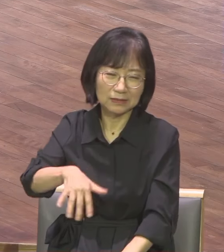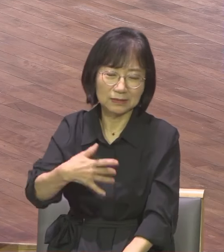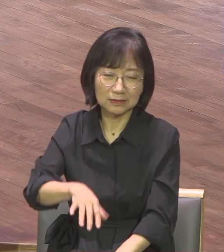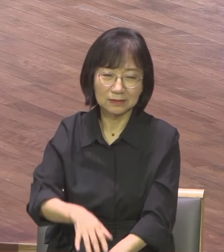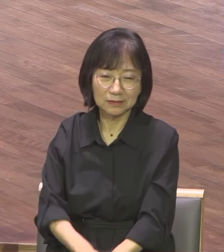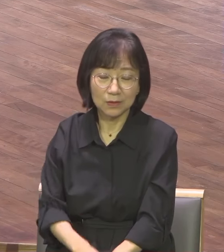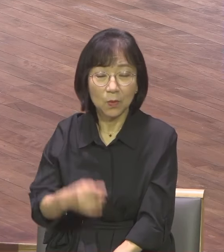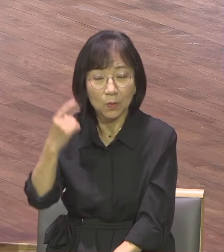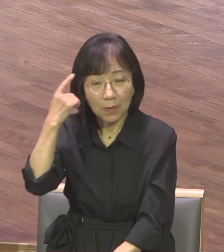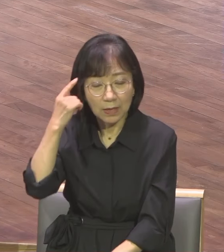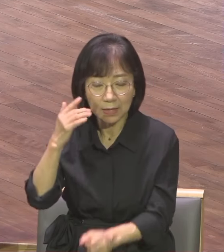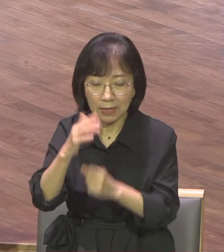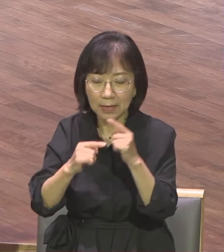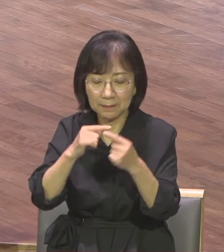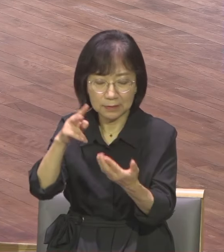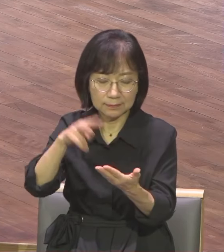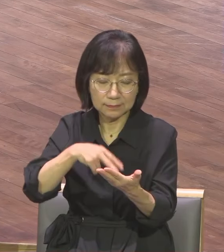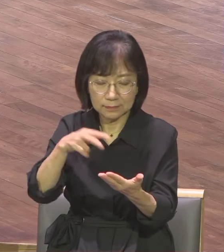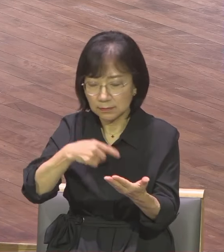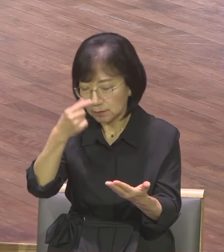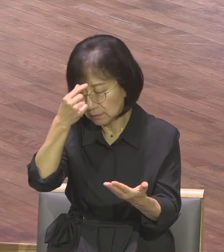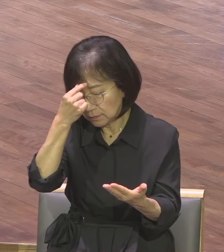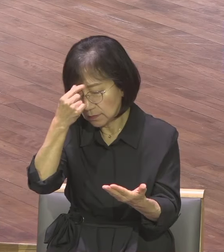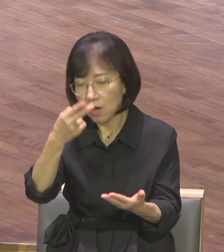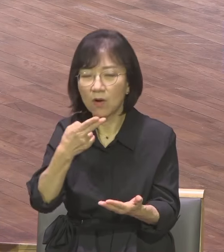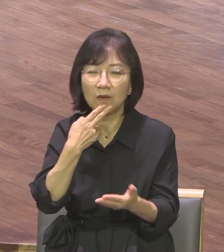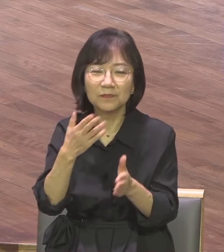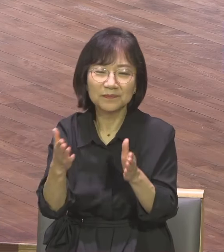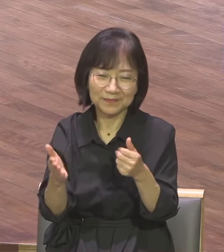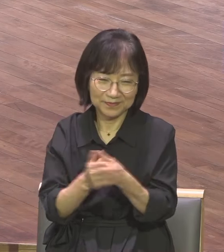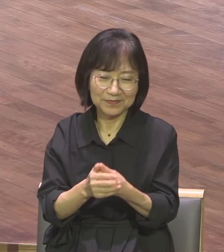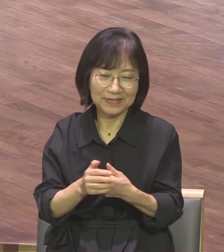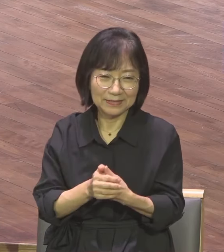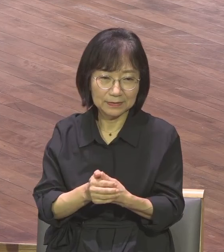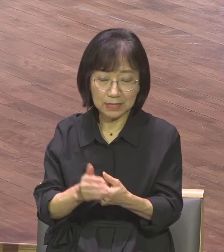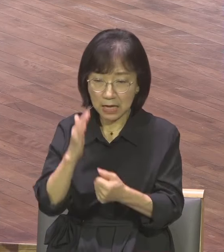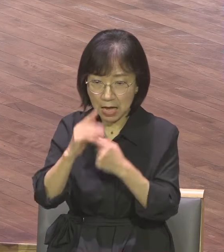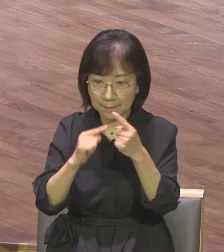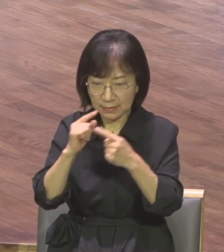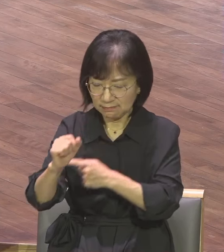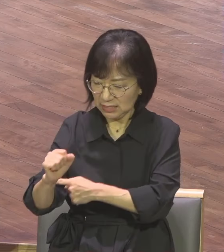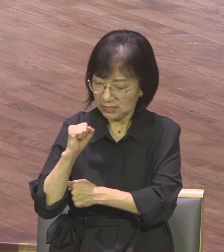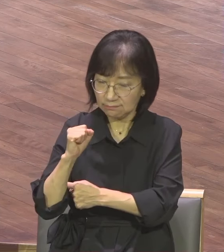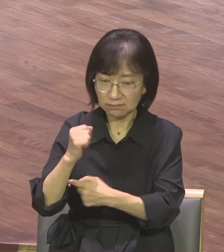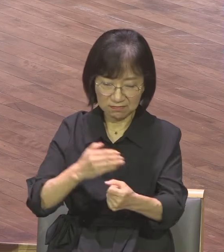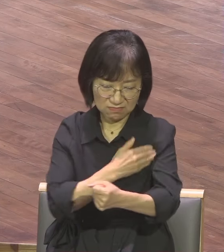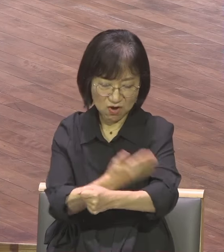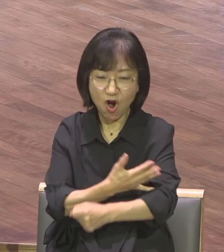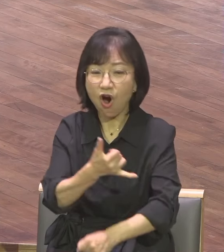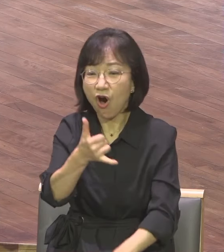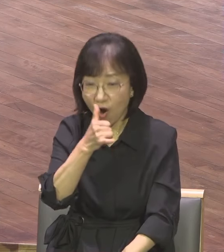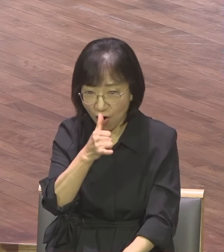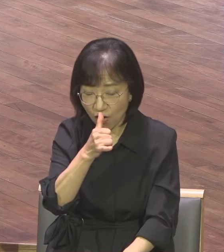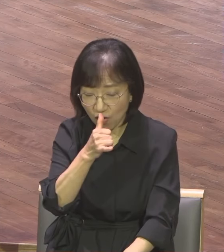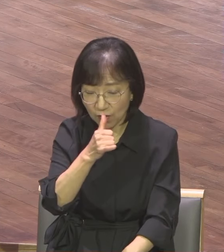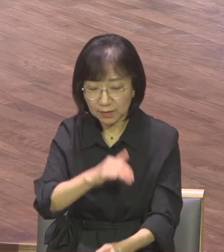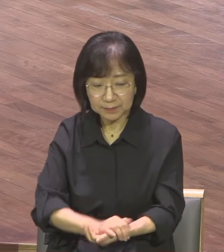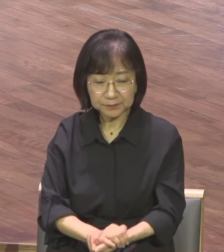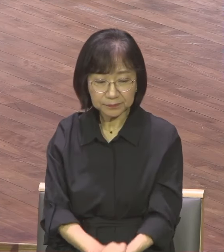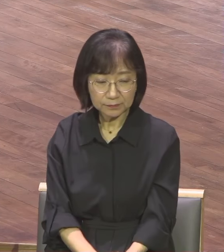한번 해보시길 바랍니다 성경은 능력이 있어요 어느 정도 능력이 있는가 디모드에서 3장 16절에